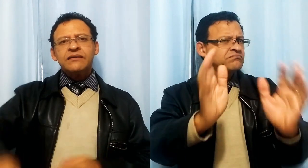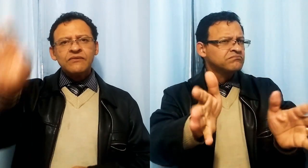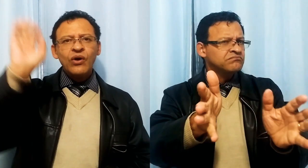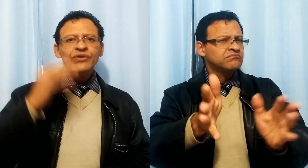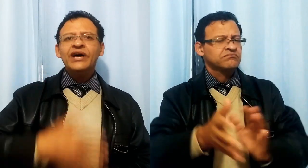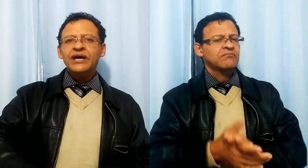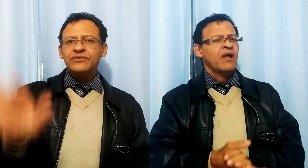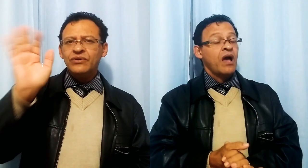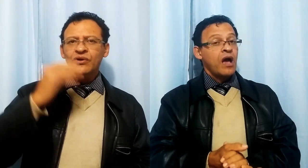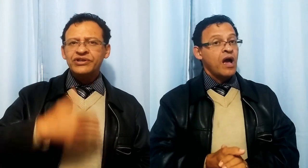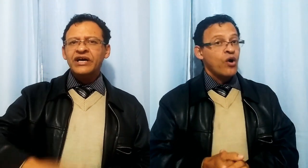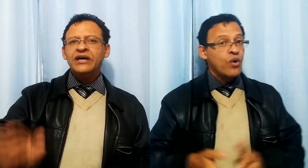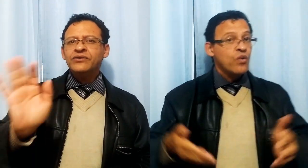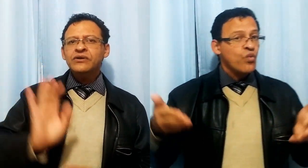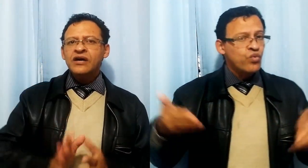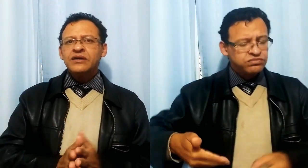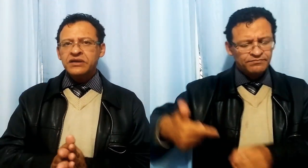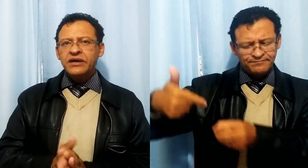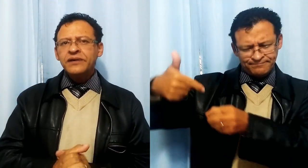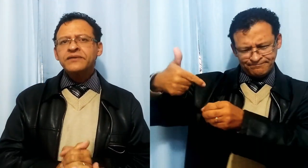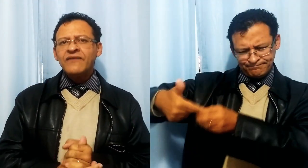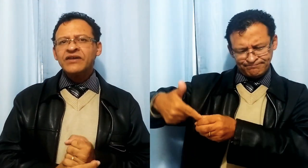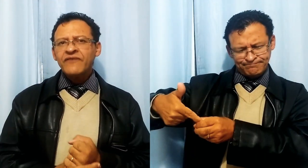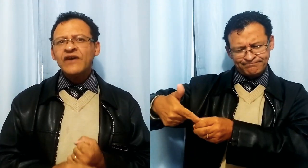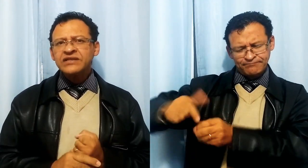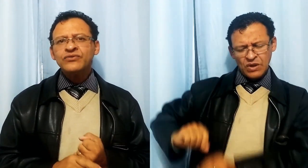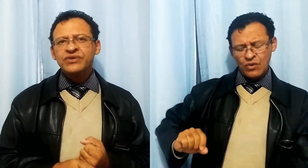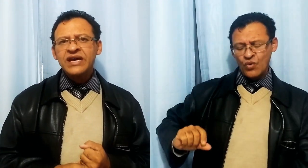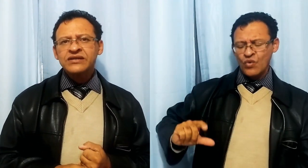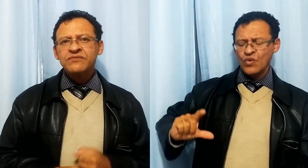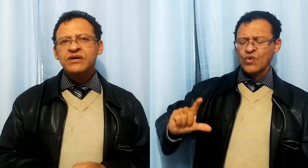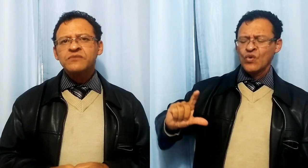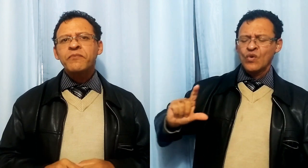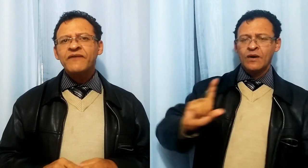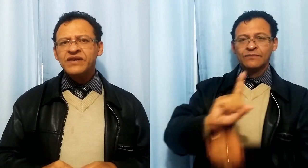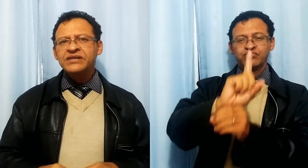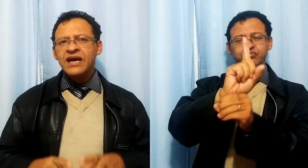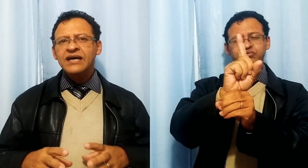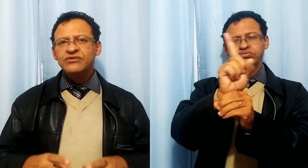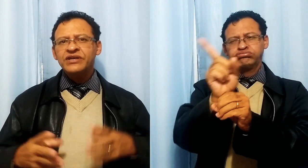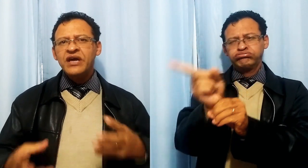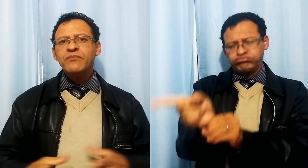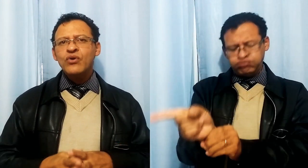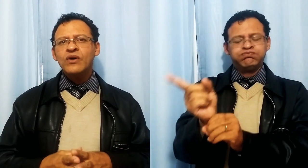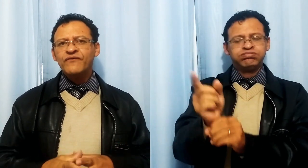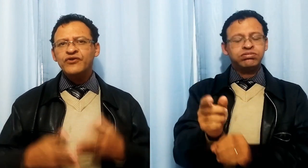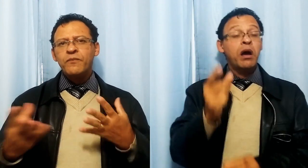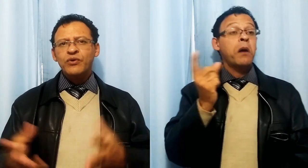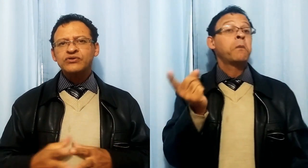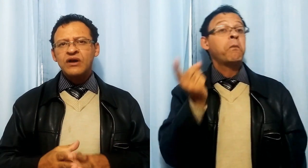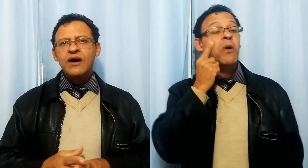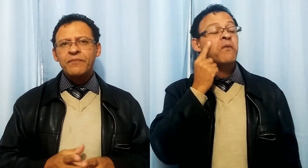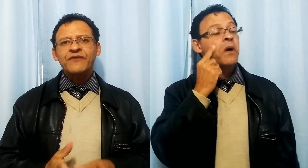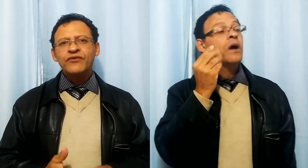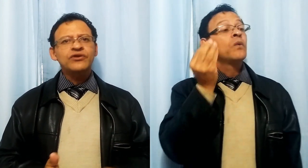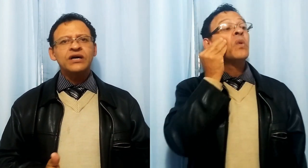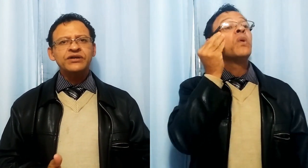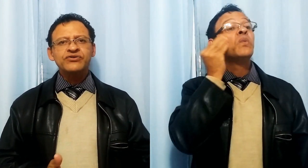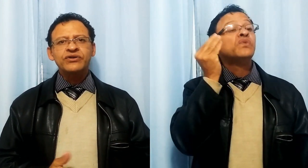rodando, rodando, estava até fazendo um teste mesmo para ver se a gasolina é boa, fui no posto lá, o rapaz falou, não, aqui só